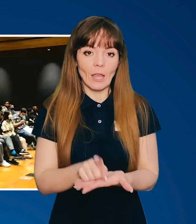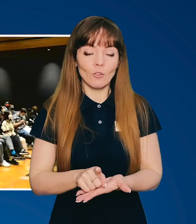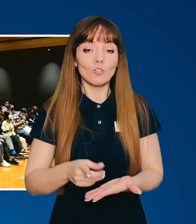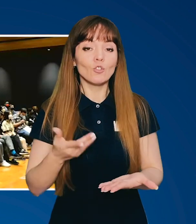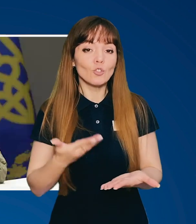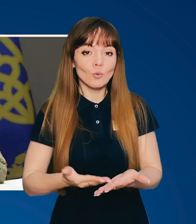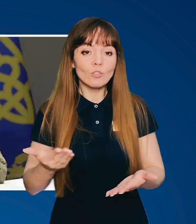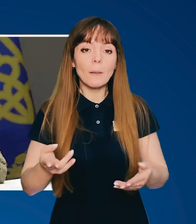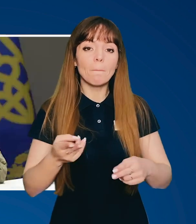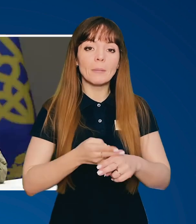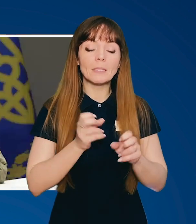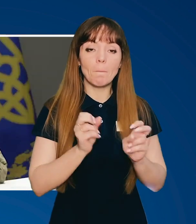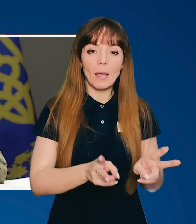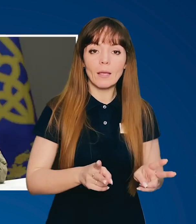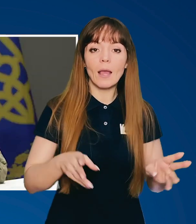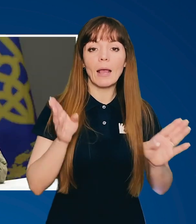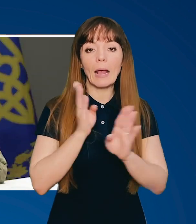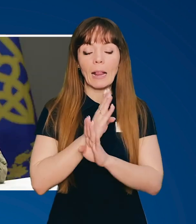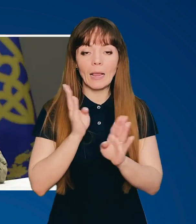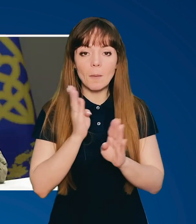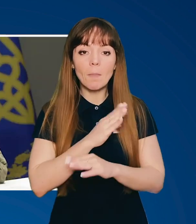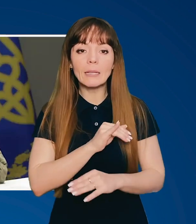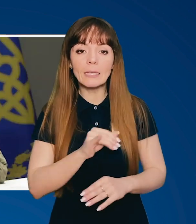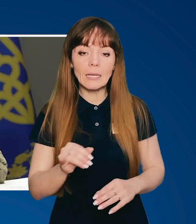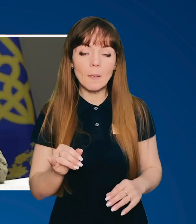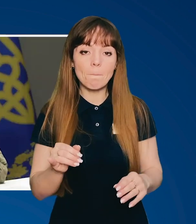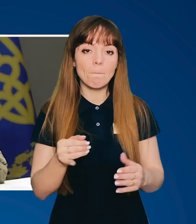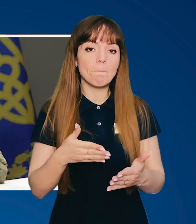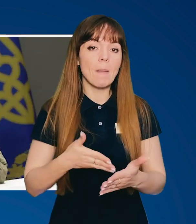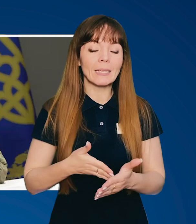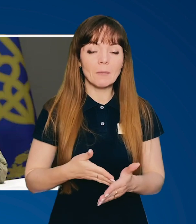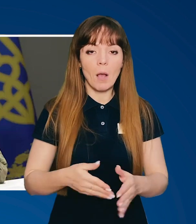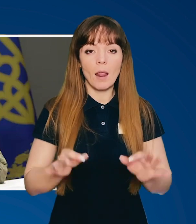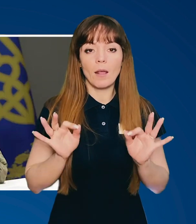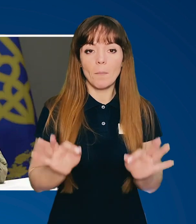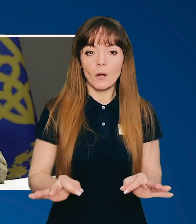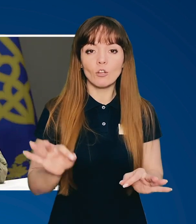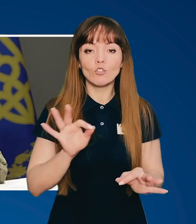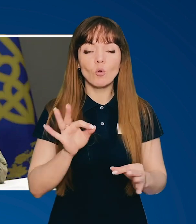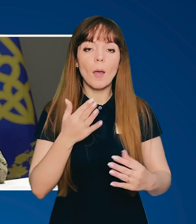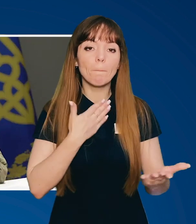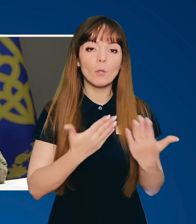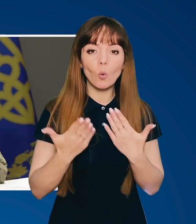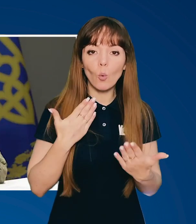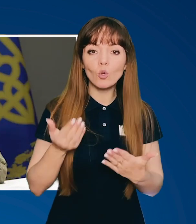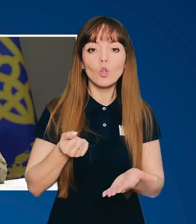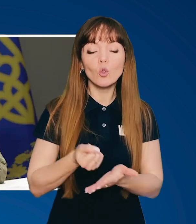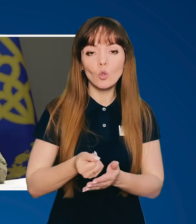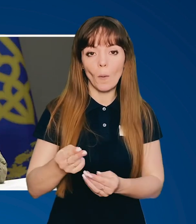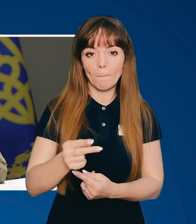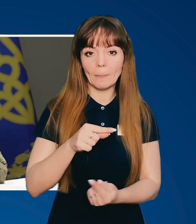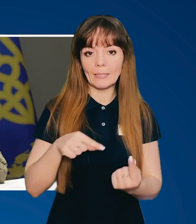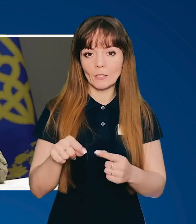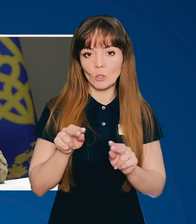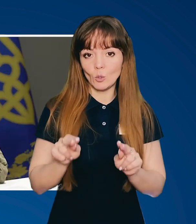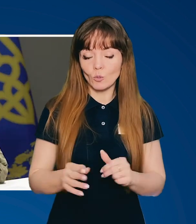Тож, безпека, клімат і максимальна ліберальність щодо підходів до бізнесу.